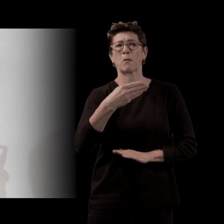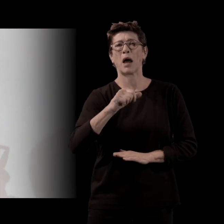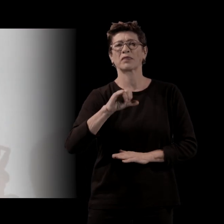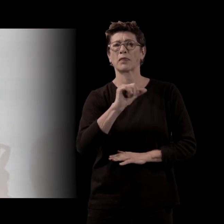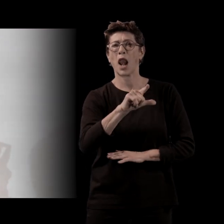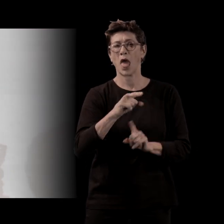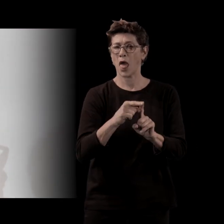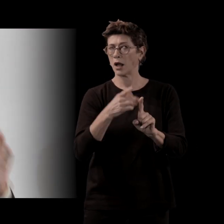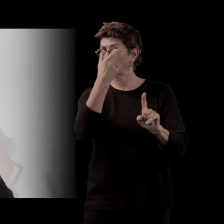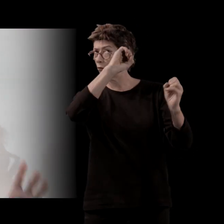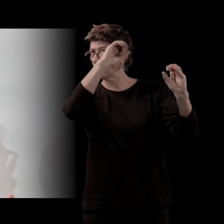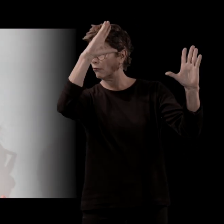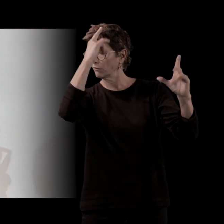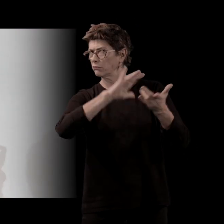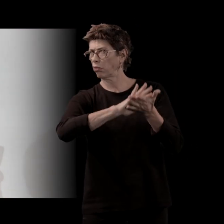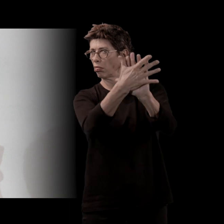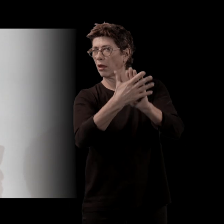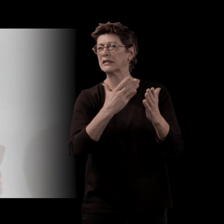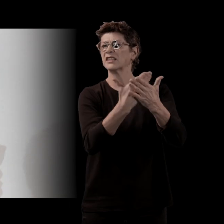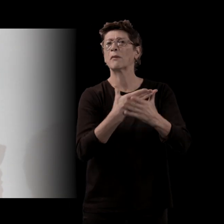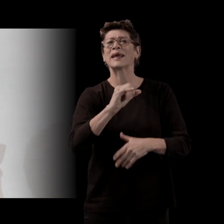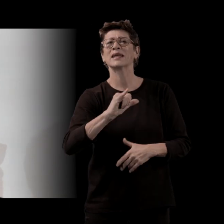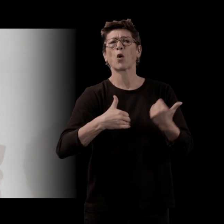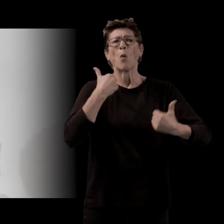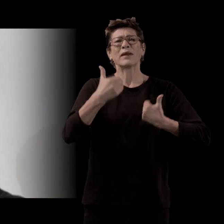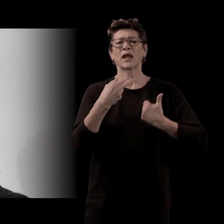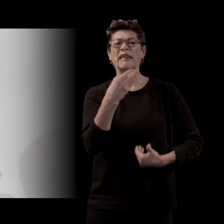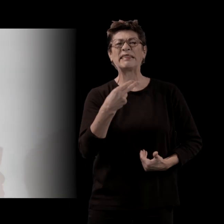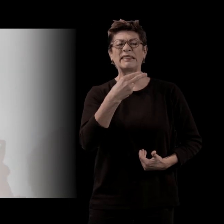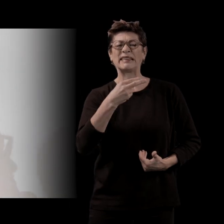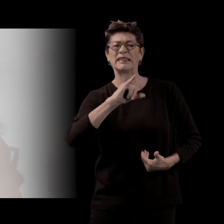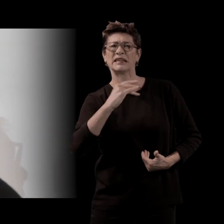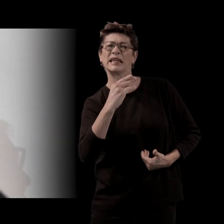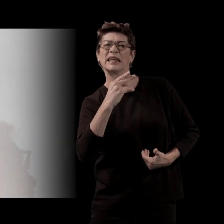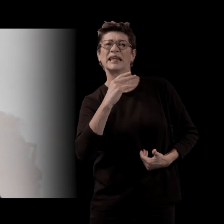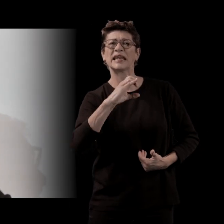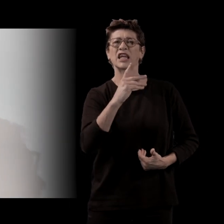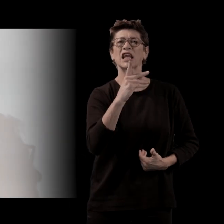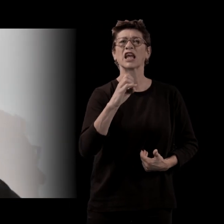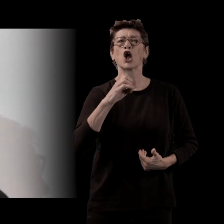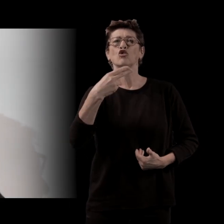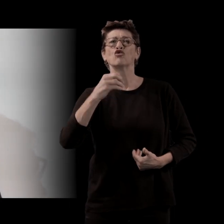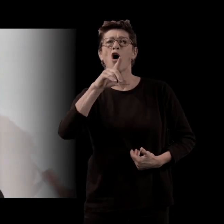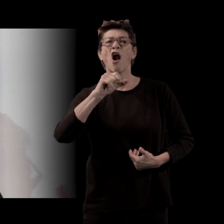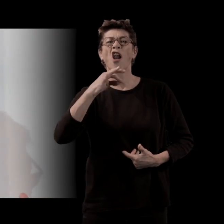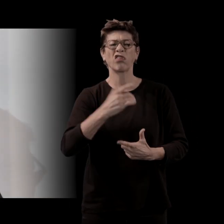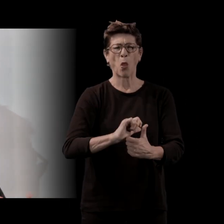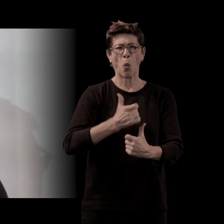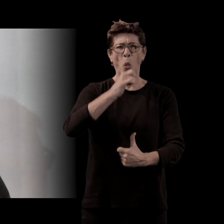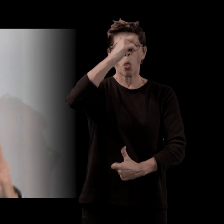c'était vraiment Nick Nolte. J'avais ça en tête, une espèce de grande silhouette déguingandée un peu simiesque avec des grands bras comme ça. Je le voyais comme ça et ça m